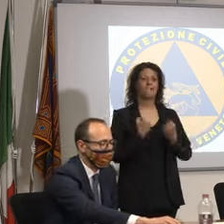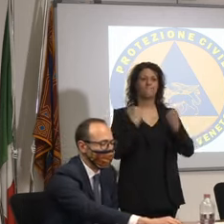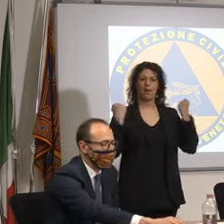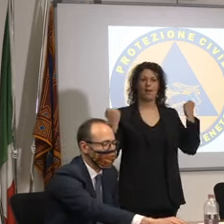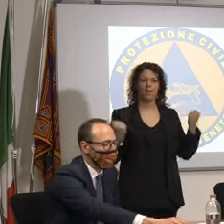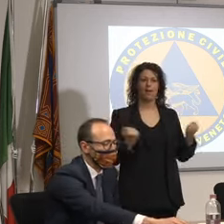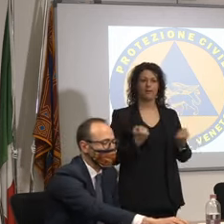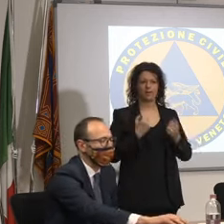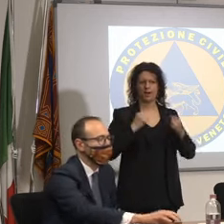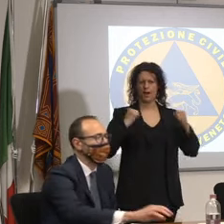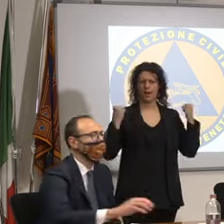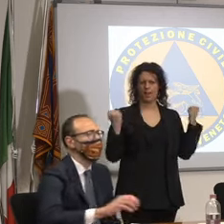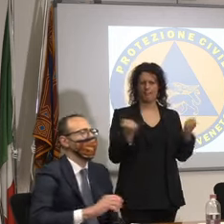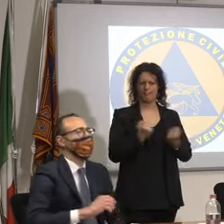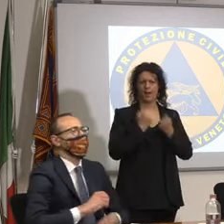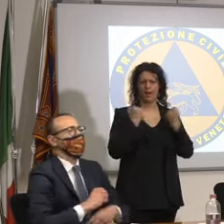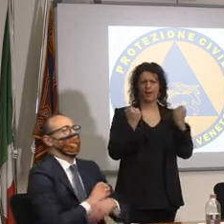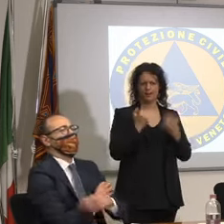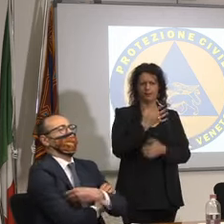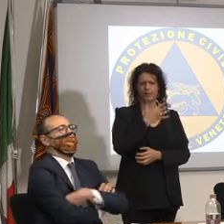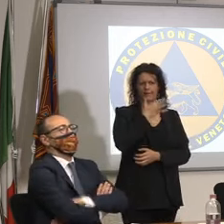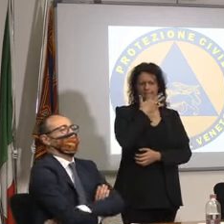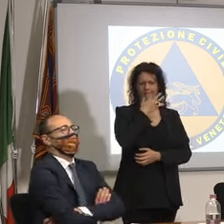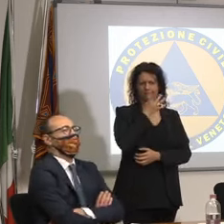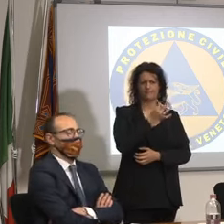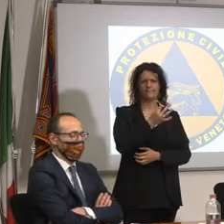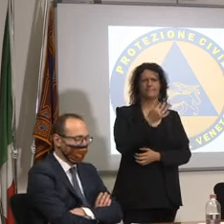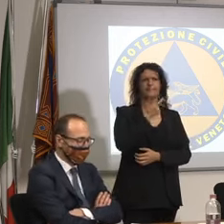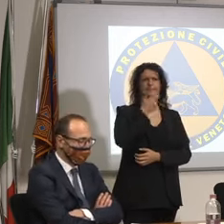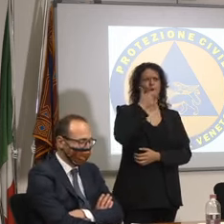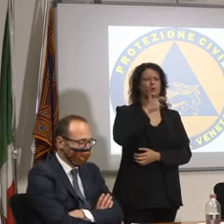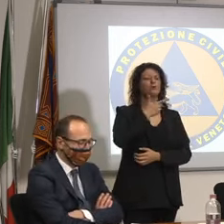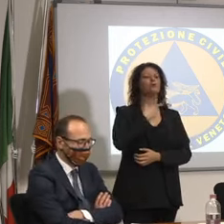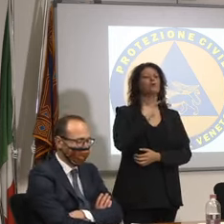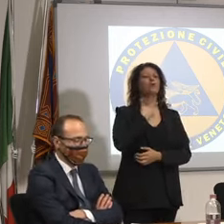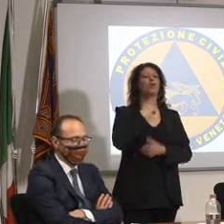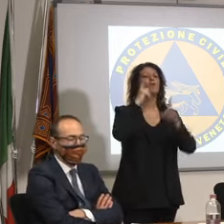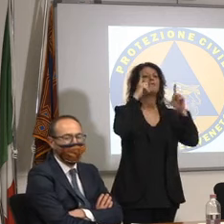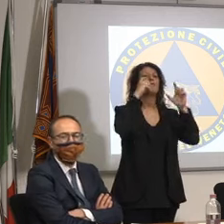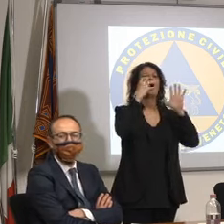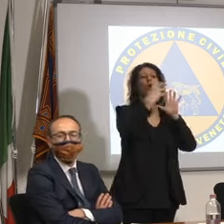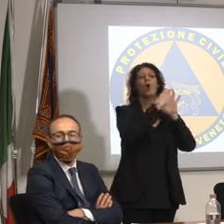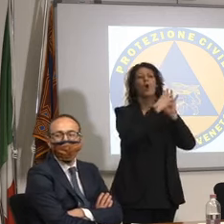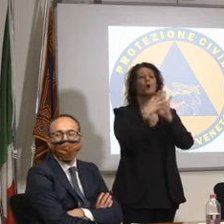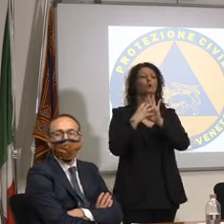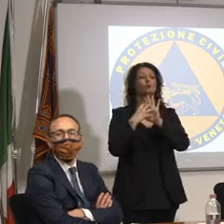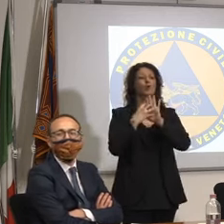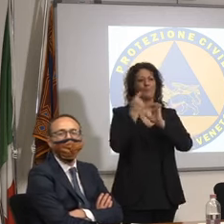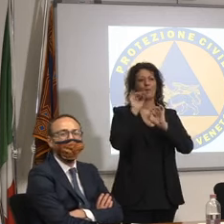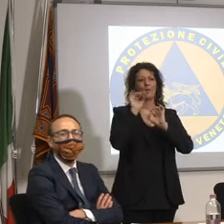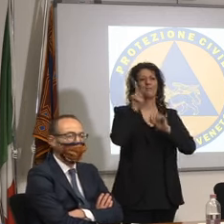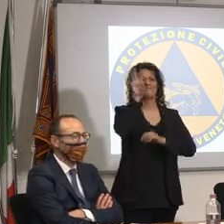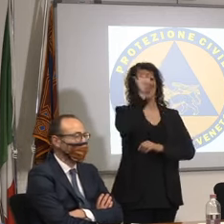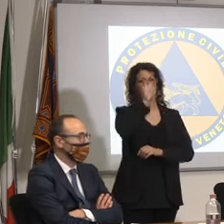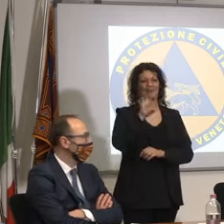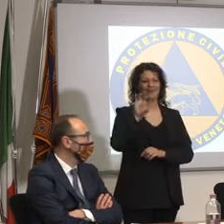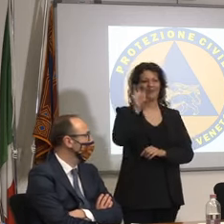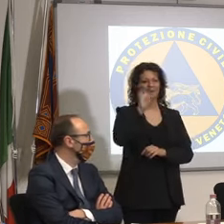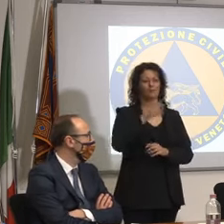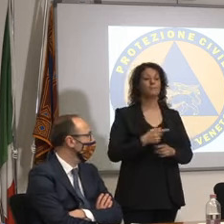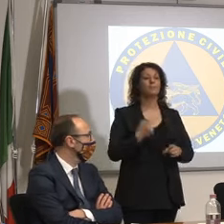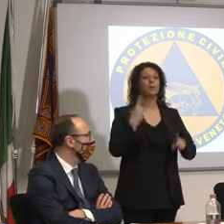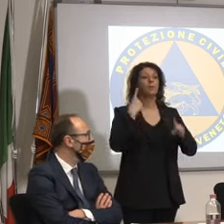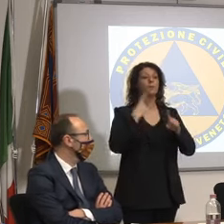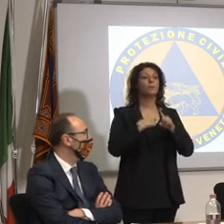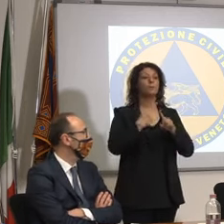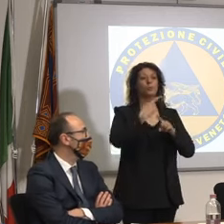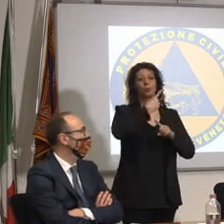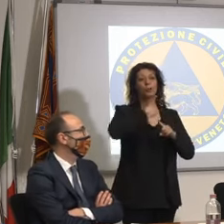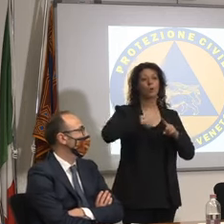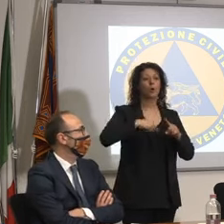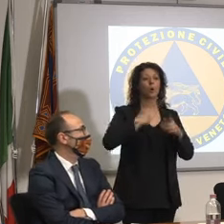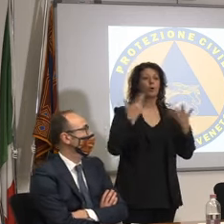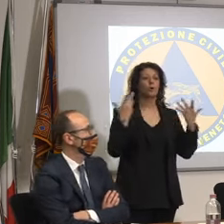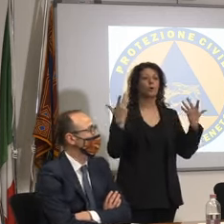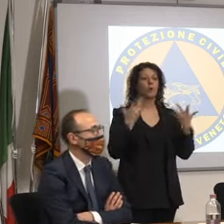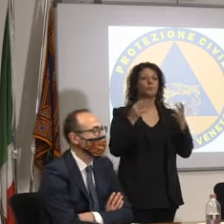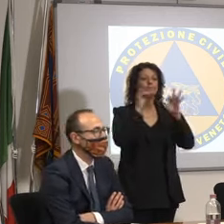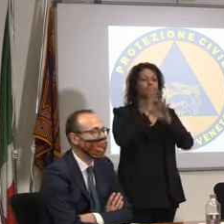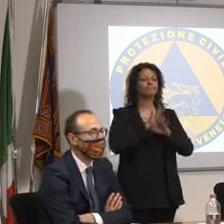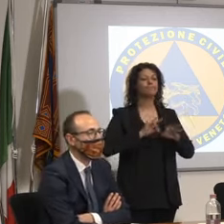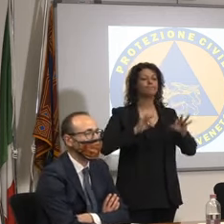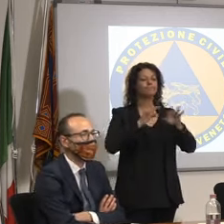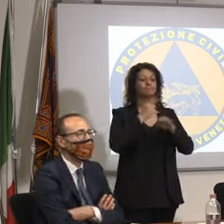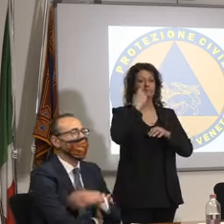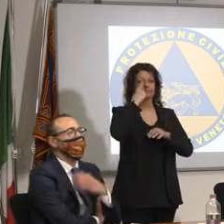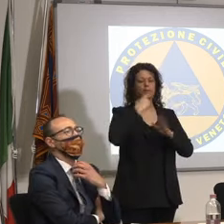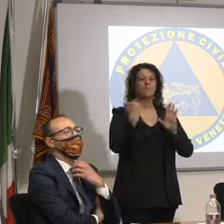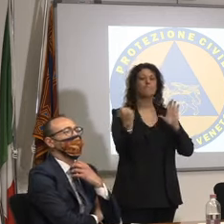Veneto diciamo le foto più iconiche del Veneto e dall'altro noi ci spendiamo un brand e voi sapete che è stato modificato il claim